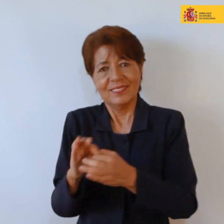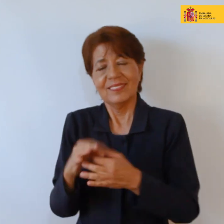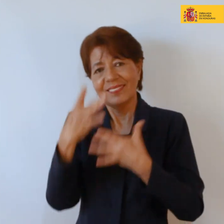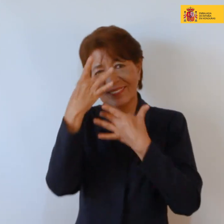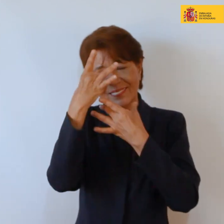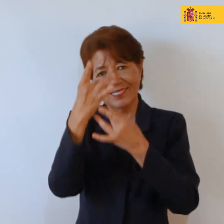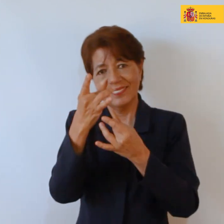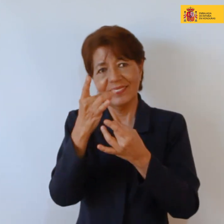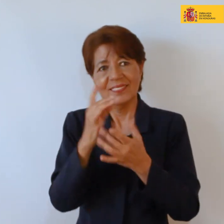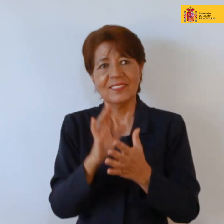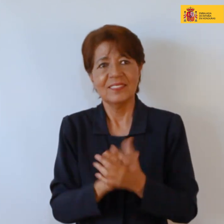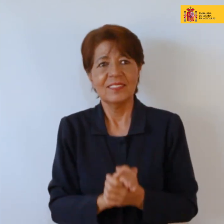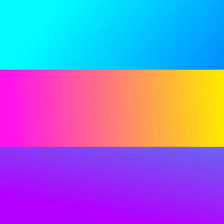muy interesante ¿no?